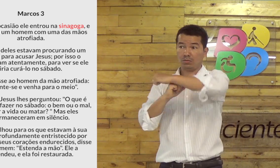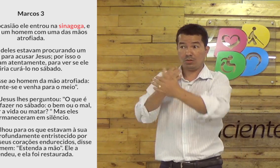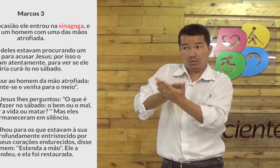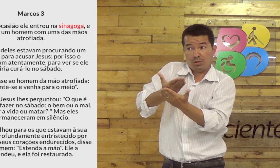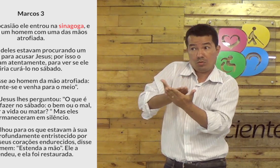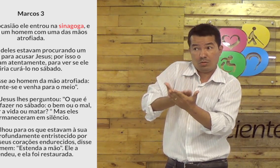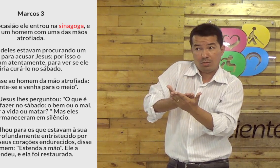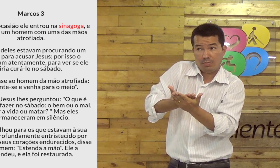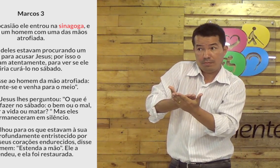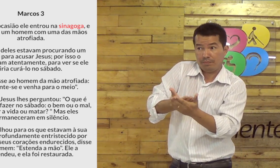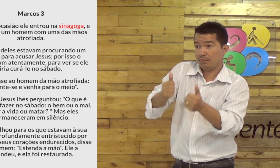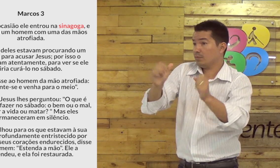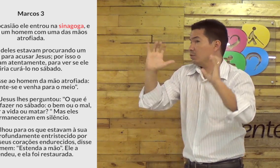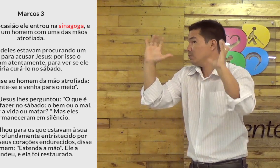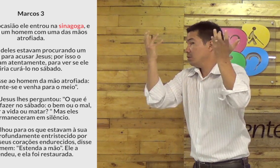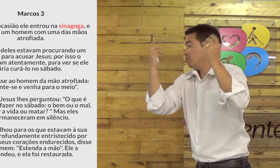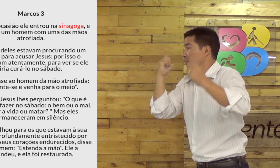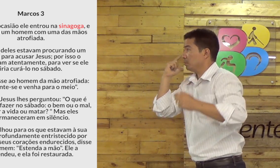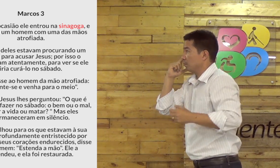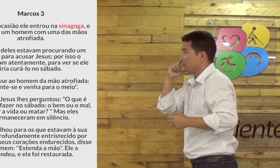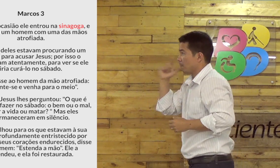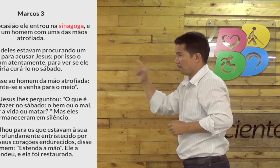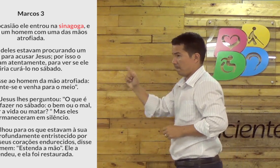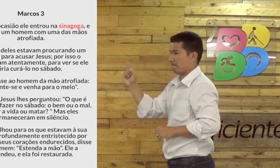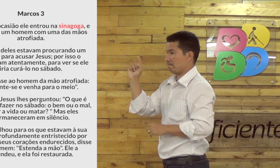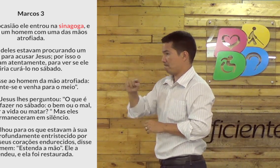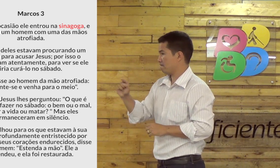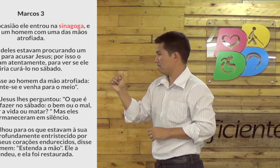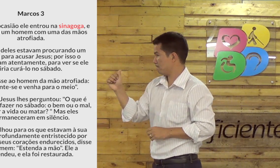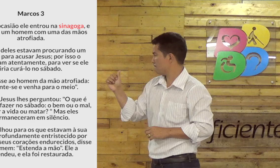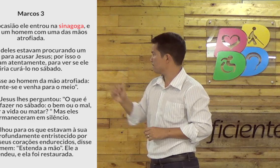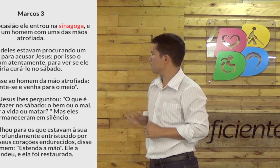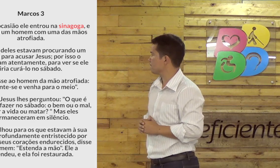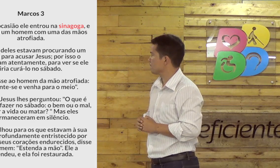sobre isso. Mas, Jesus estava indo ali na sinagoga, onde as pessoas estudavam.